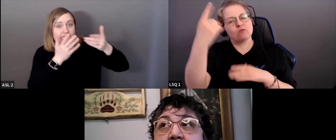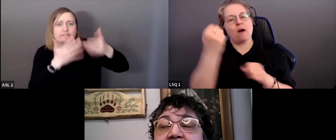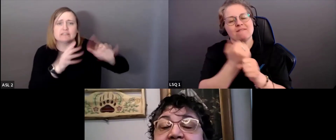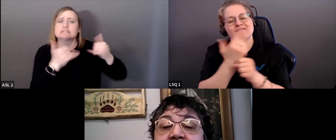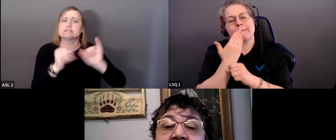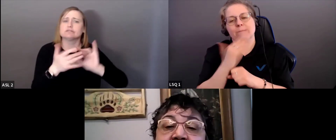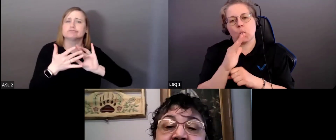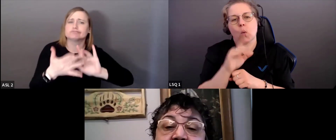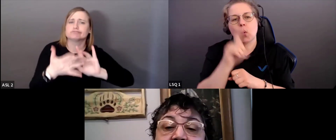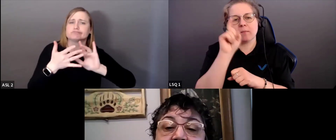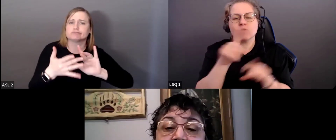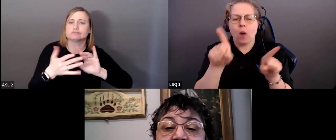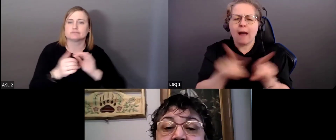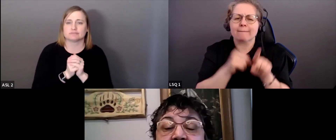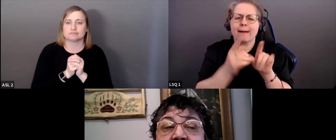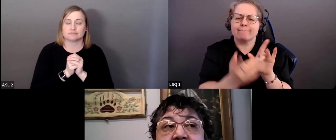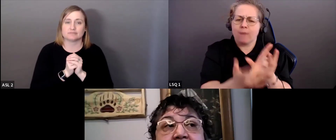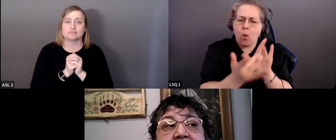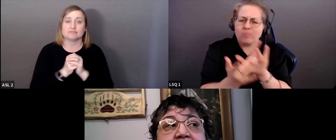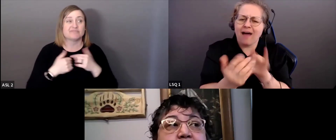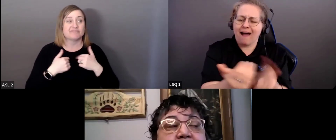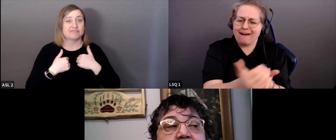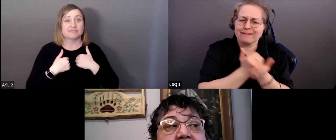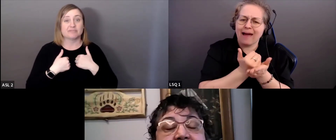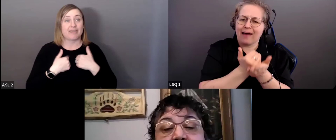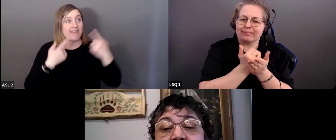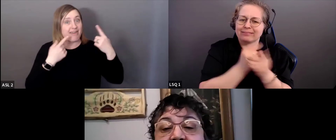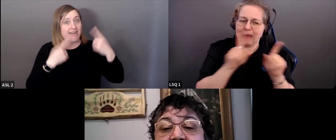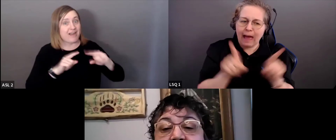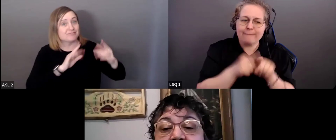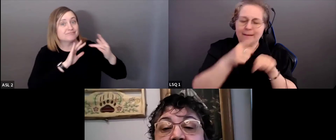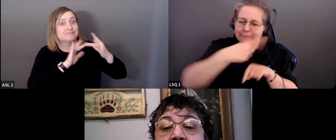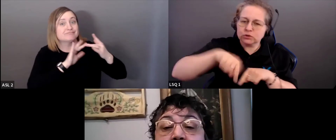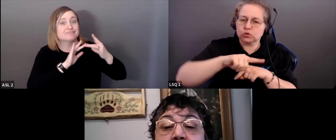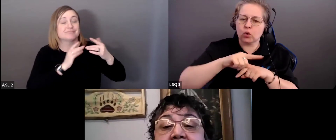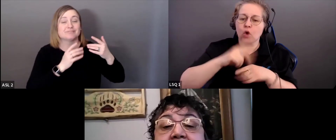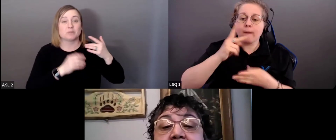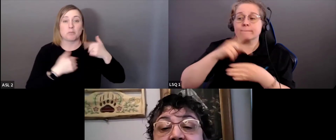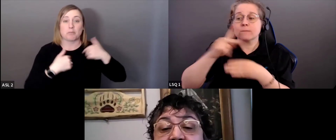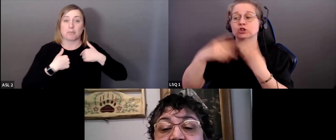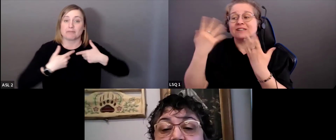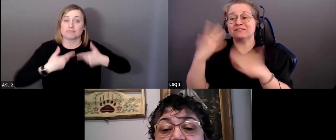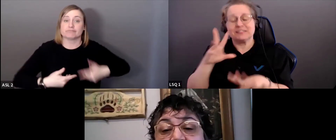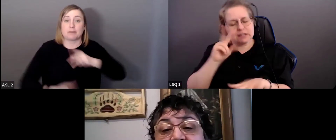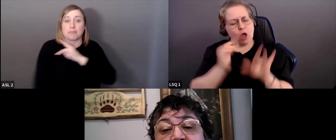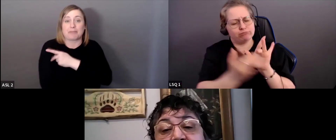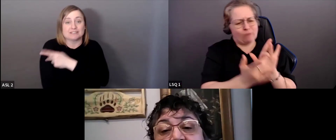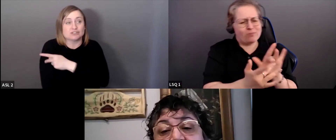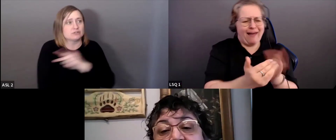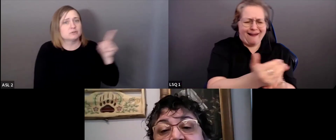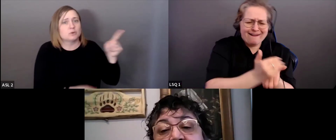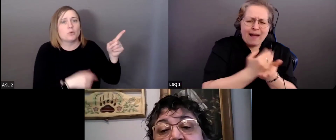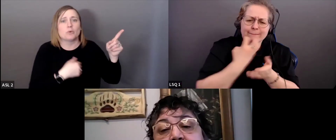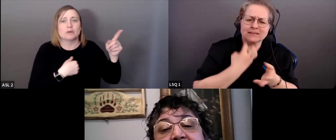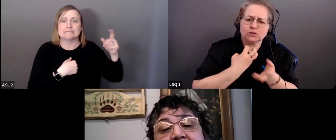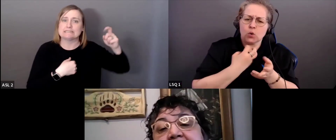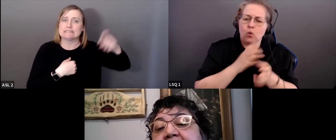les uns avec les autres, même une fois que le projet était terminé. Il y a des gens qui étaient à côté de moi